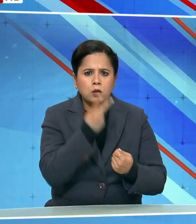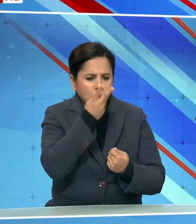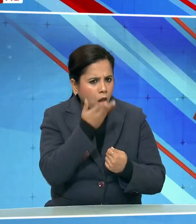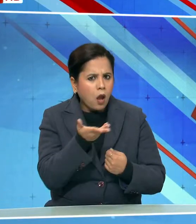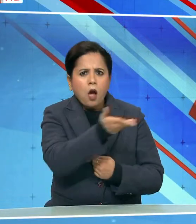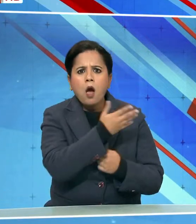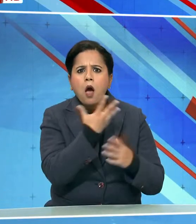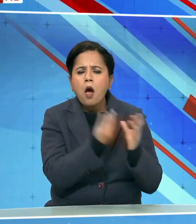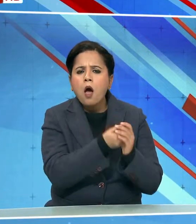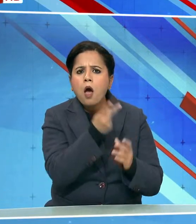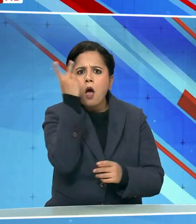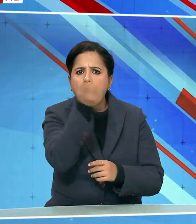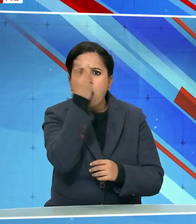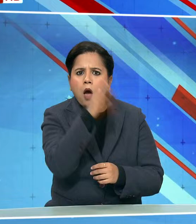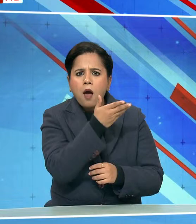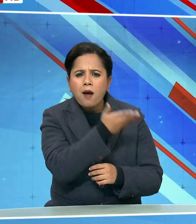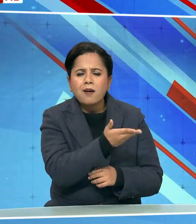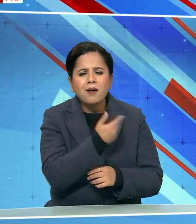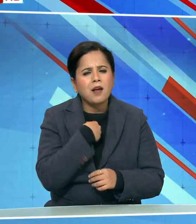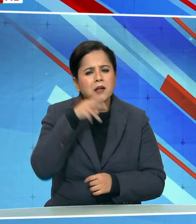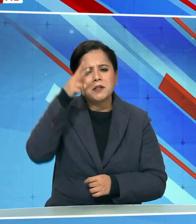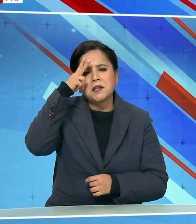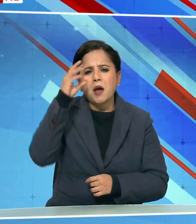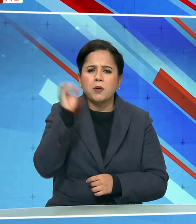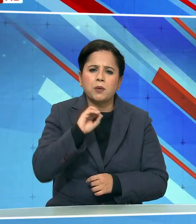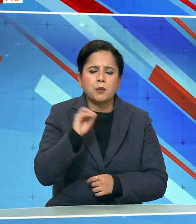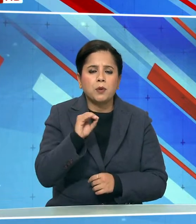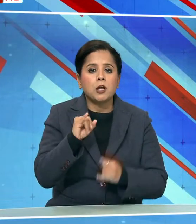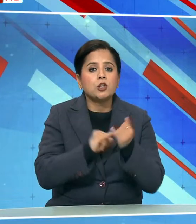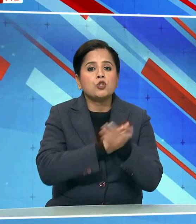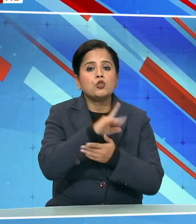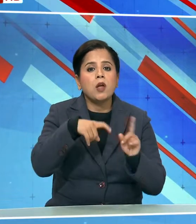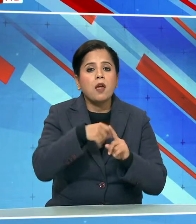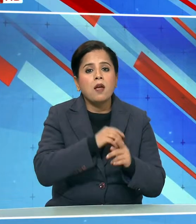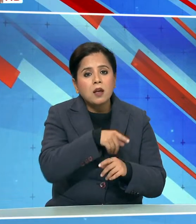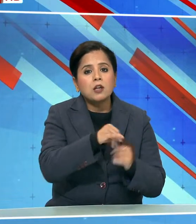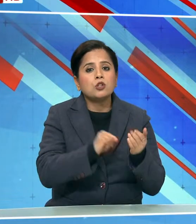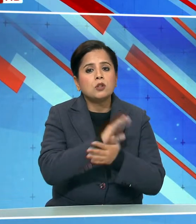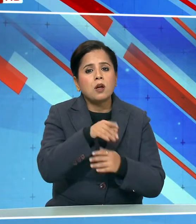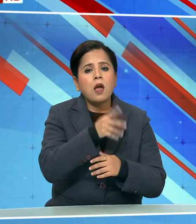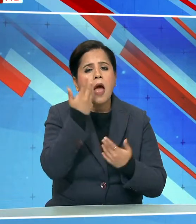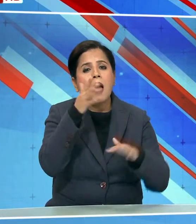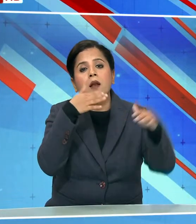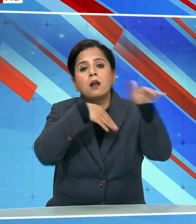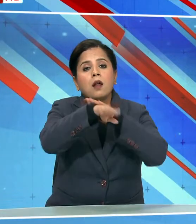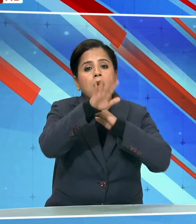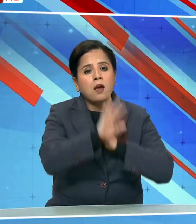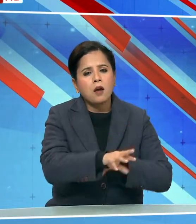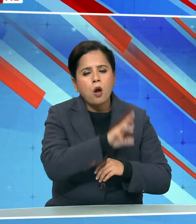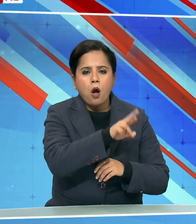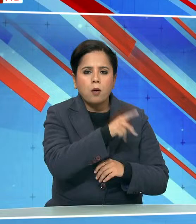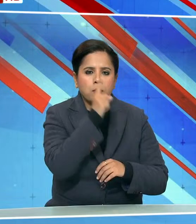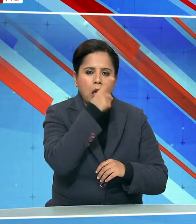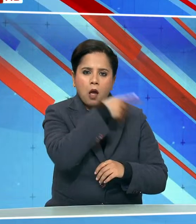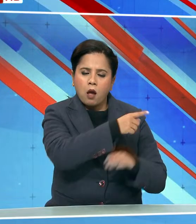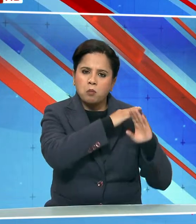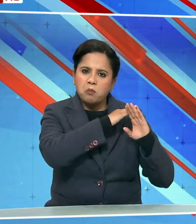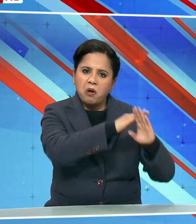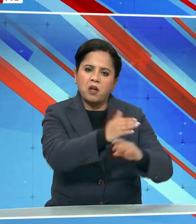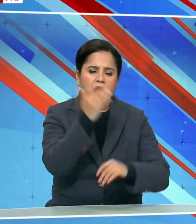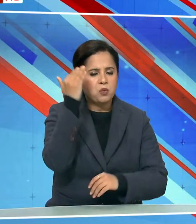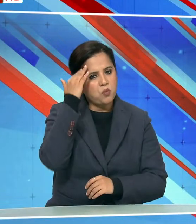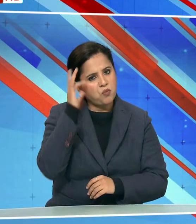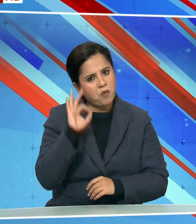हुई नजर आई थी इसमें कोई संदे नहीं है कि शेक शहजहां भी जहां भी हो उनके सरॉक्षन में ही हो